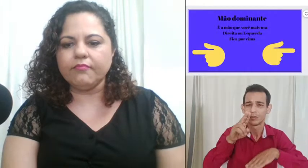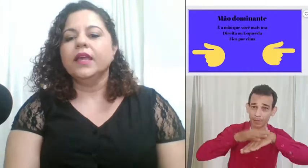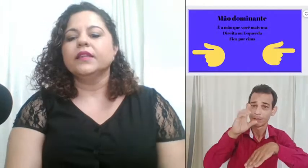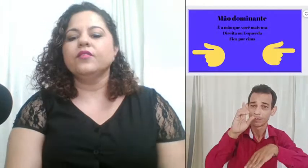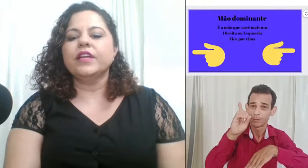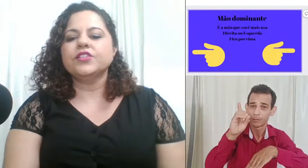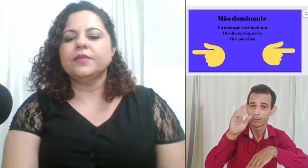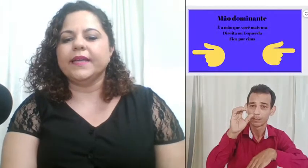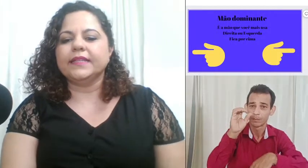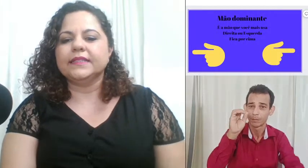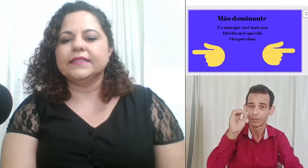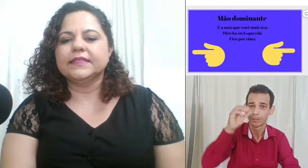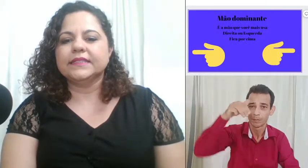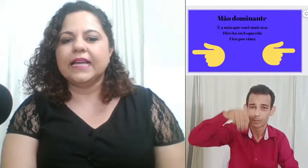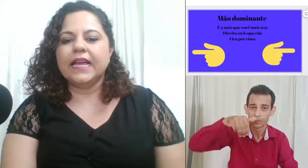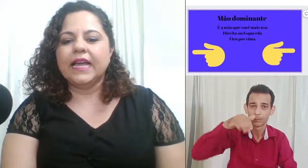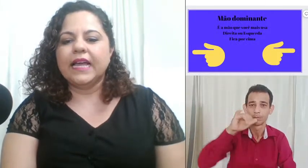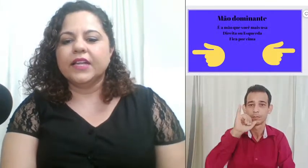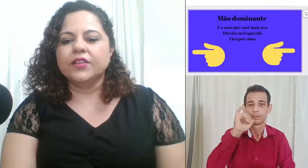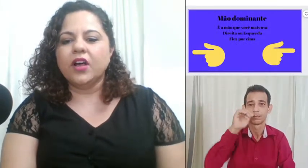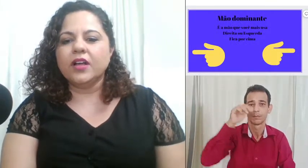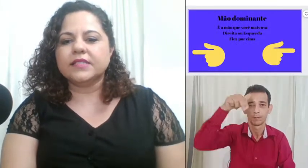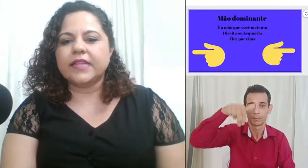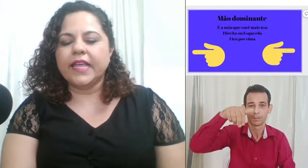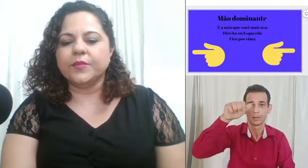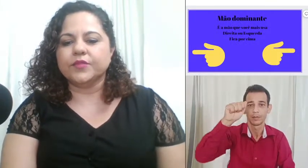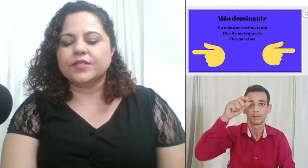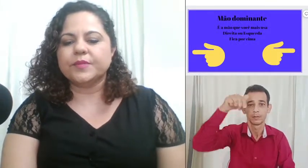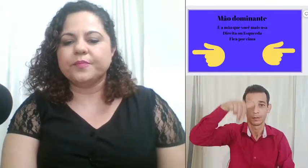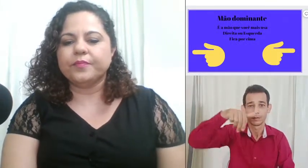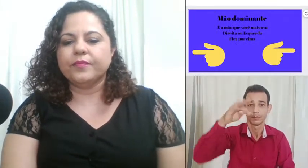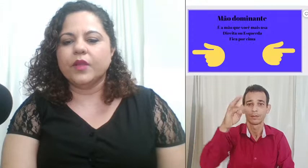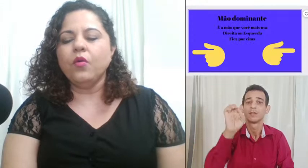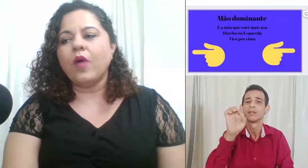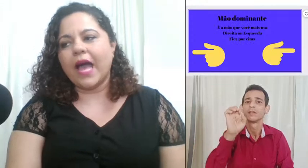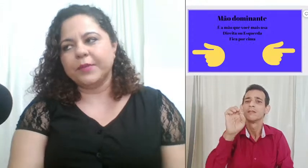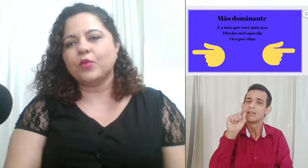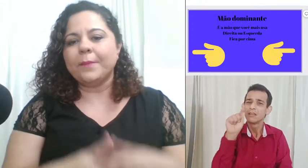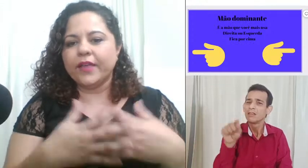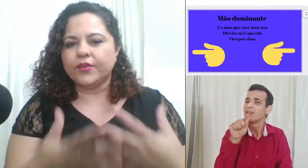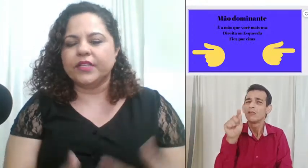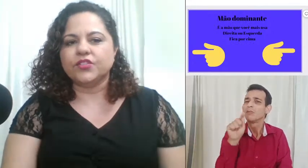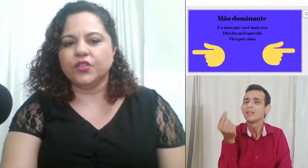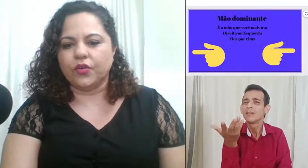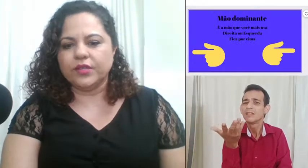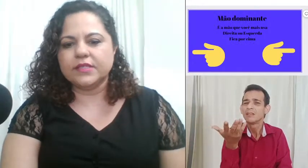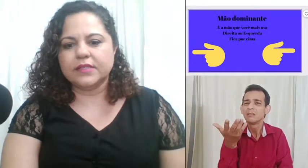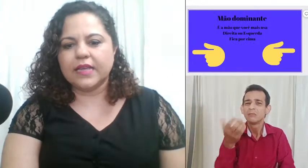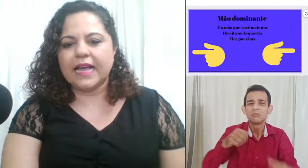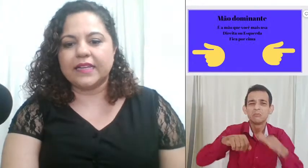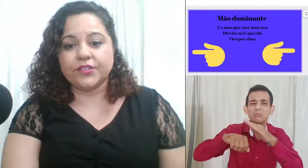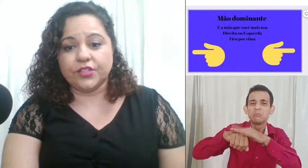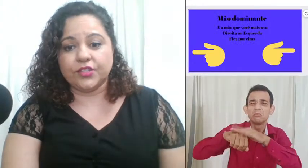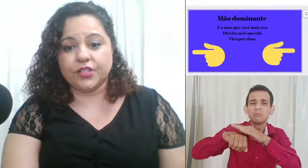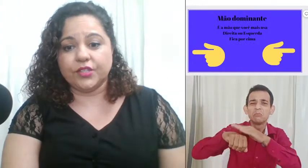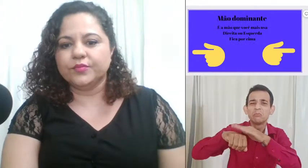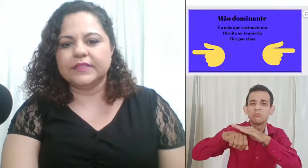então, veja bem nós temos o hábito a maioria de nós acredito né